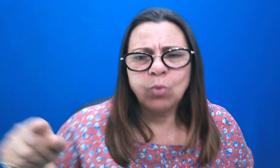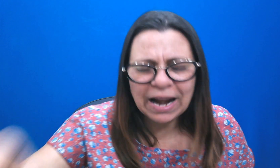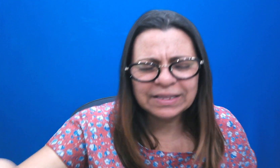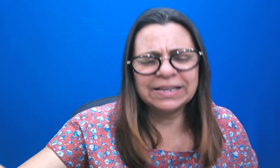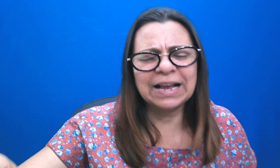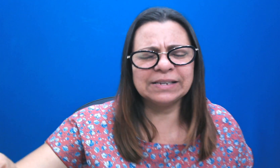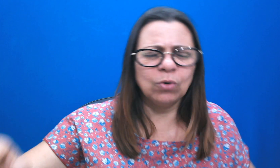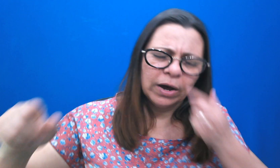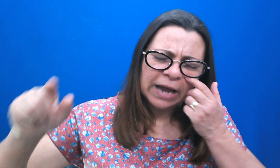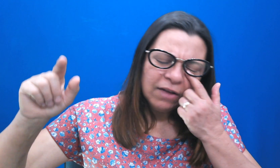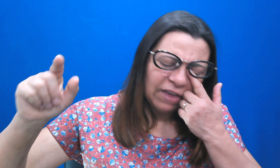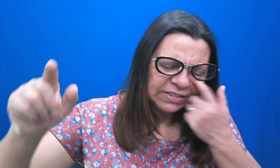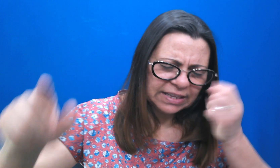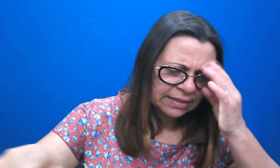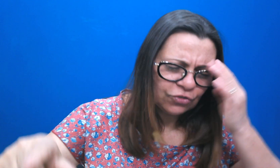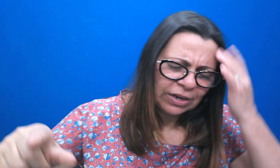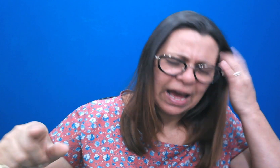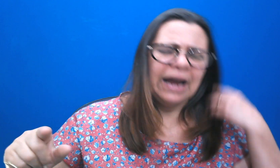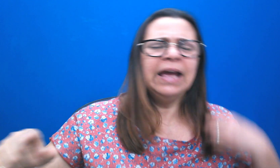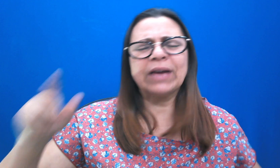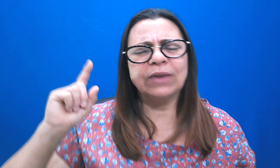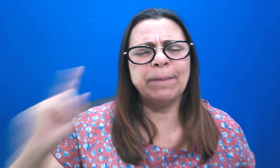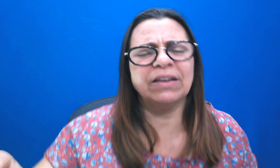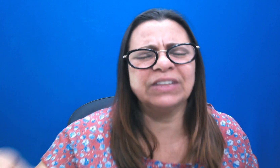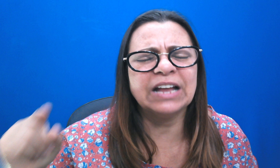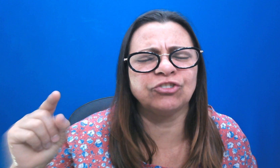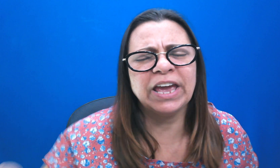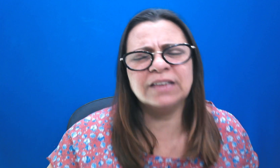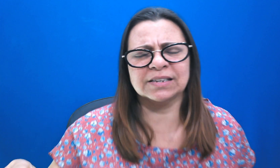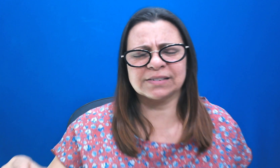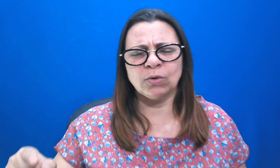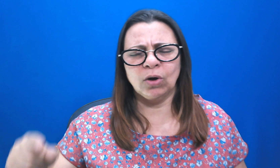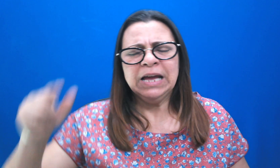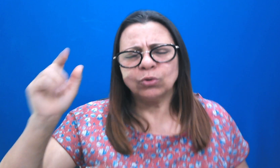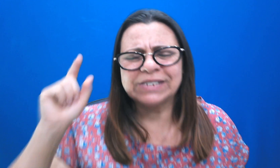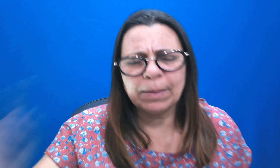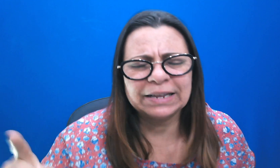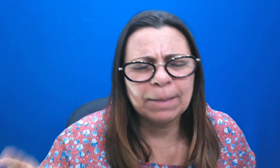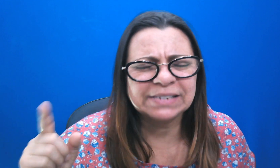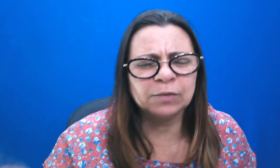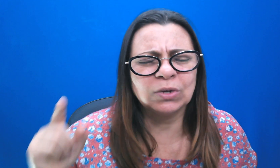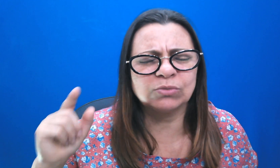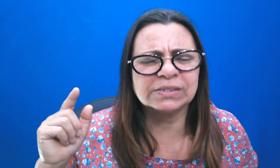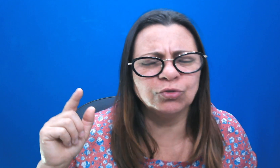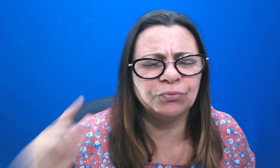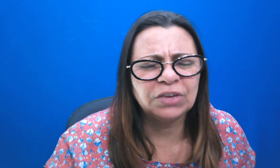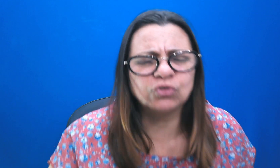Guarda esta casa agora. Vai visitando este lar. Eu quero orar pela vida da Geisa, Senhor. Tu sabe que ela está passando por uma situação difícil.